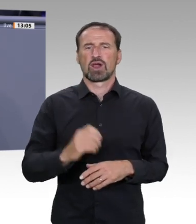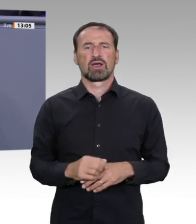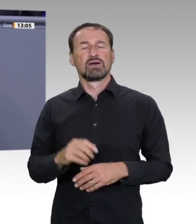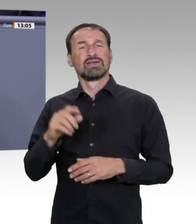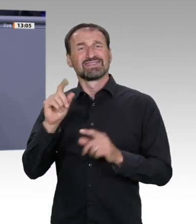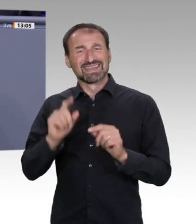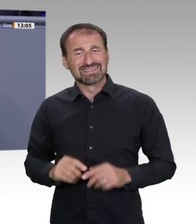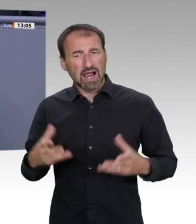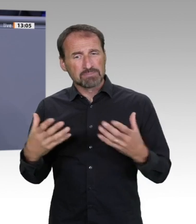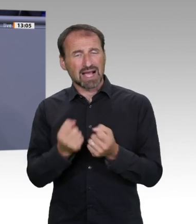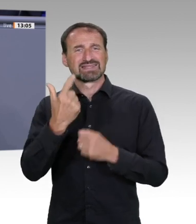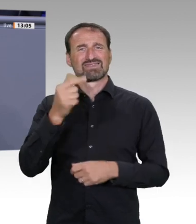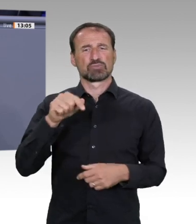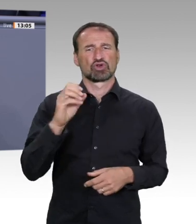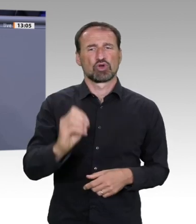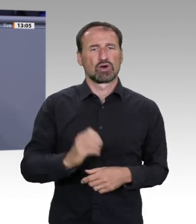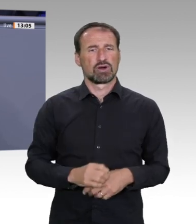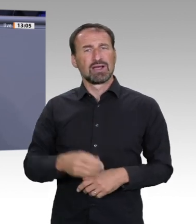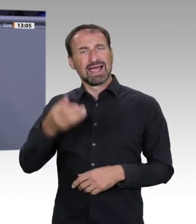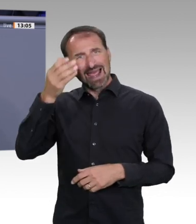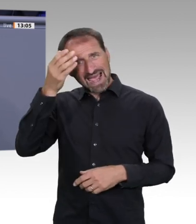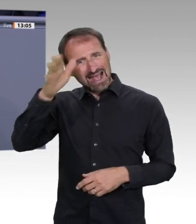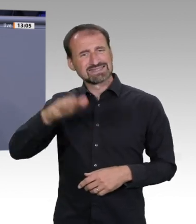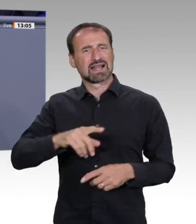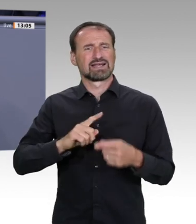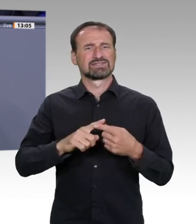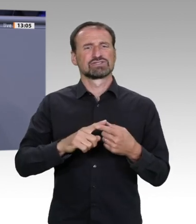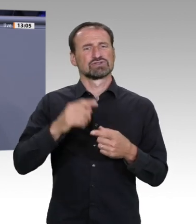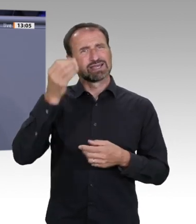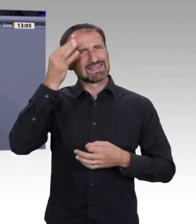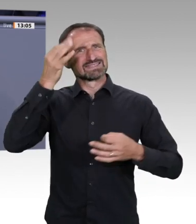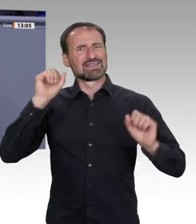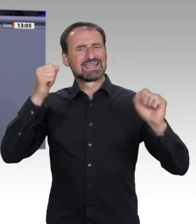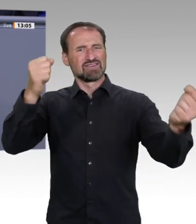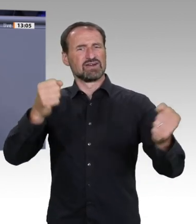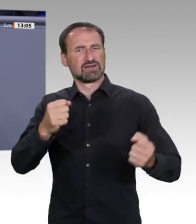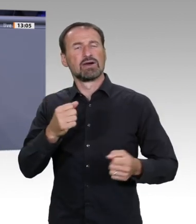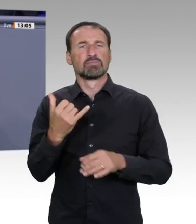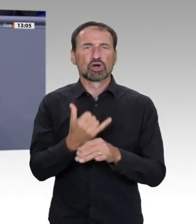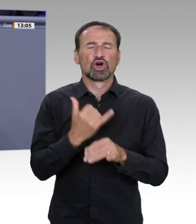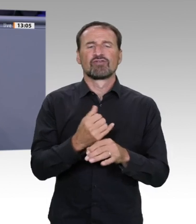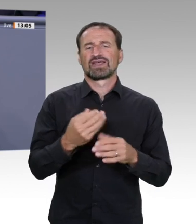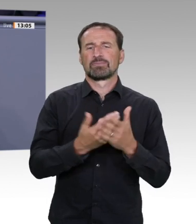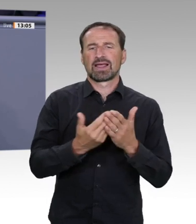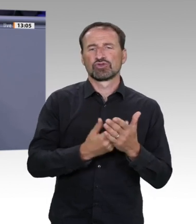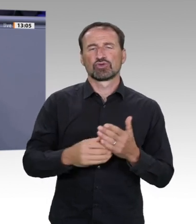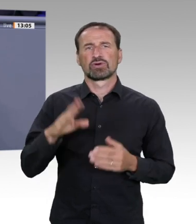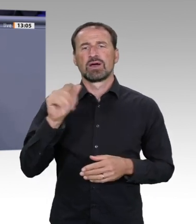digitale Lehr- und Lernmittelfreiheit, Unterrichtspflicht des Staates analog wie digital, in